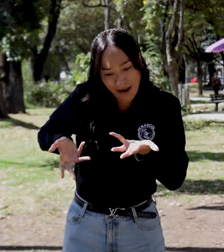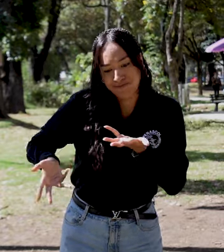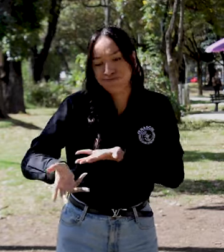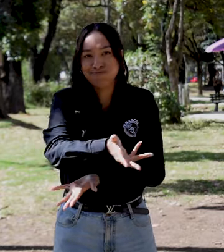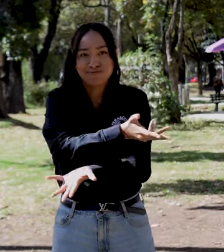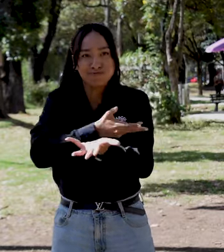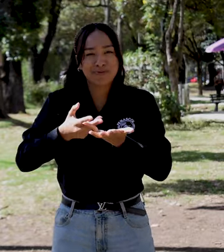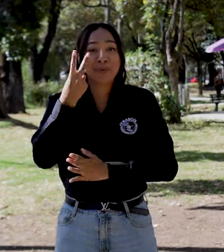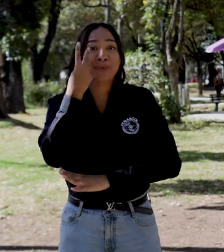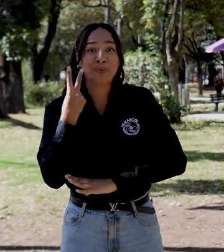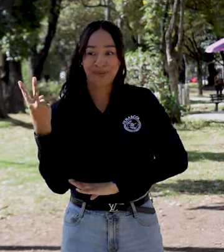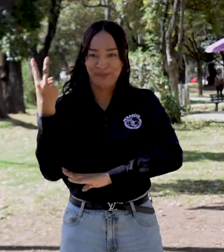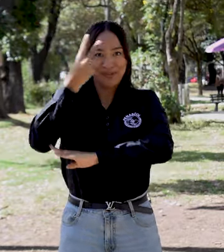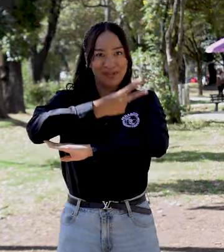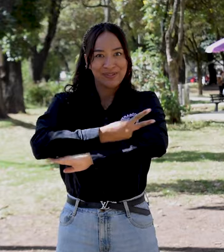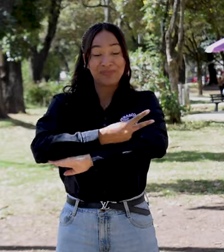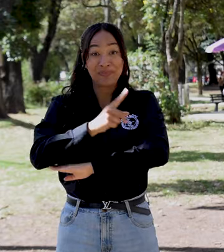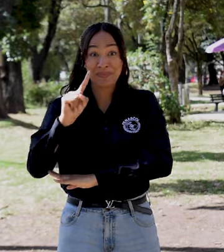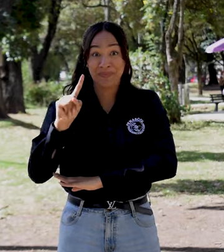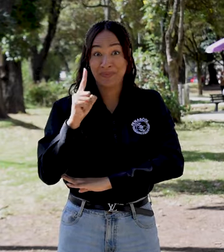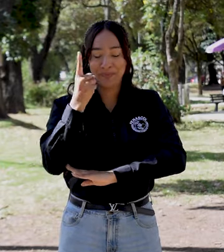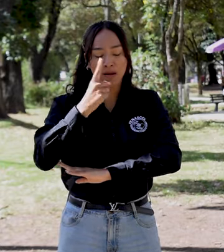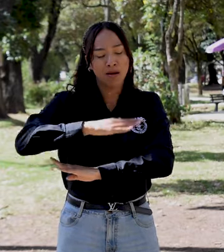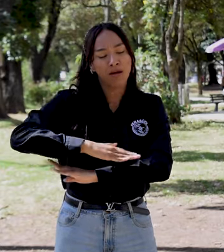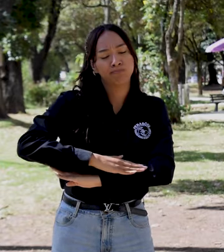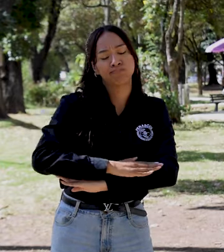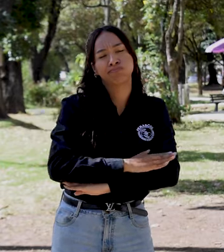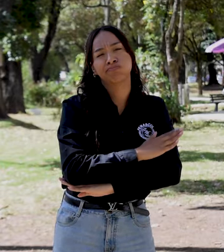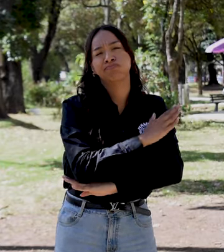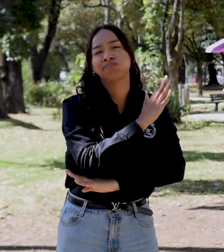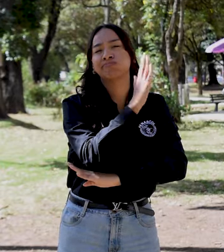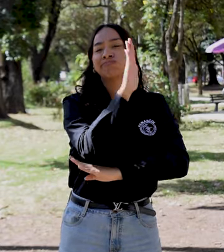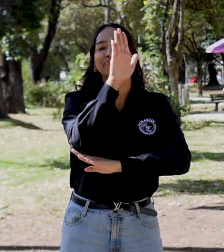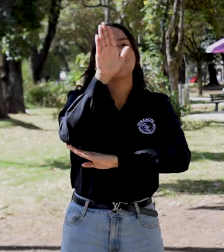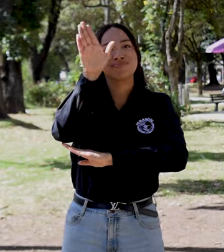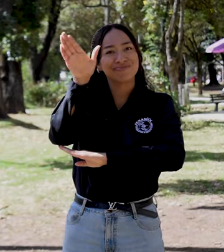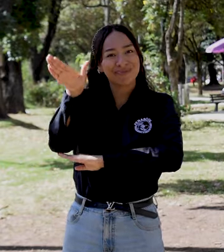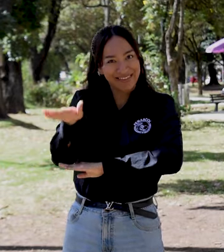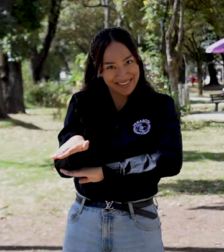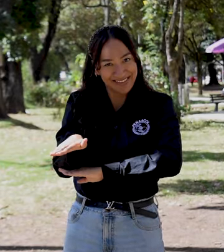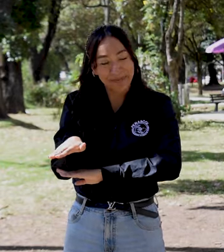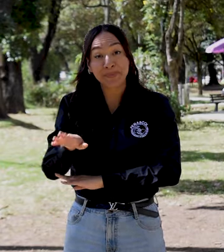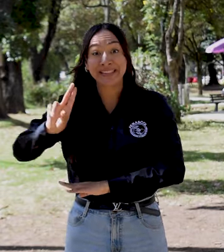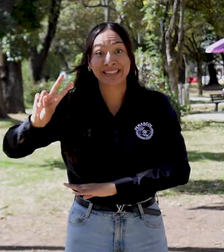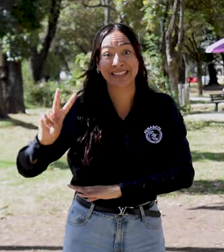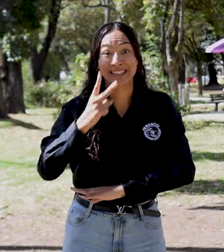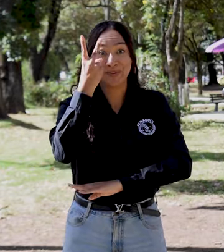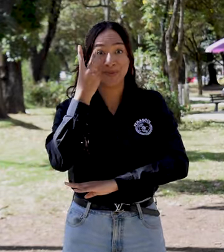Taller de Planeación Estratégica Participativa. Este taller durará un día y medio.